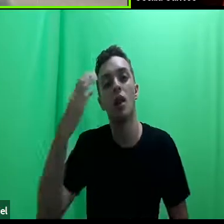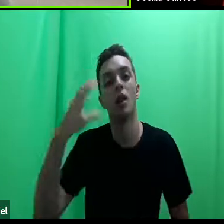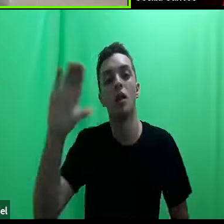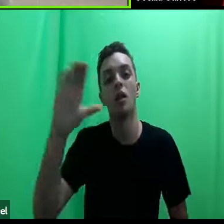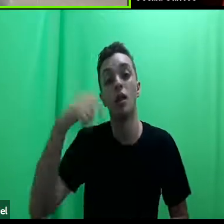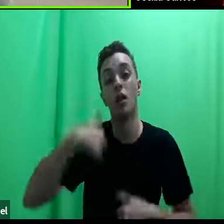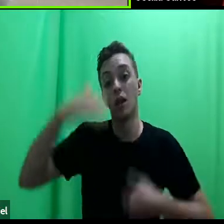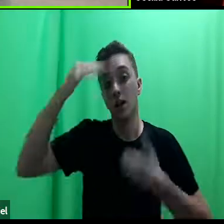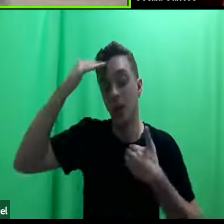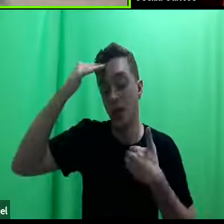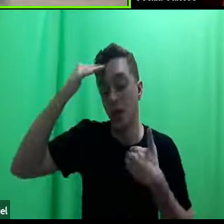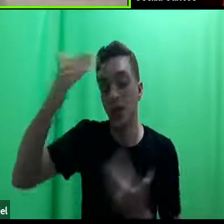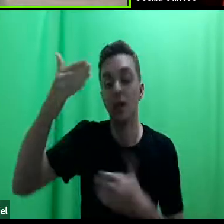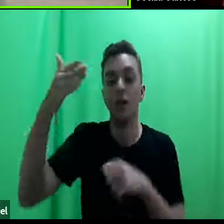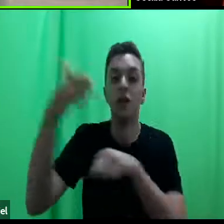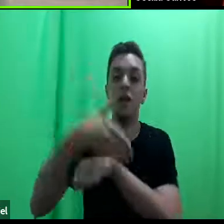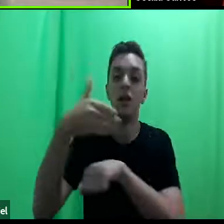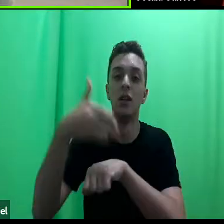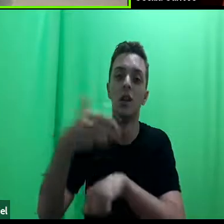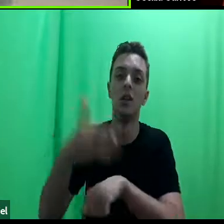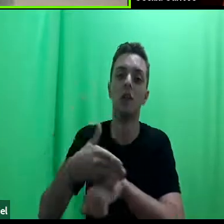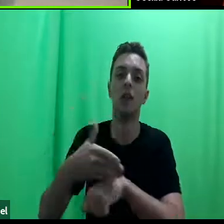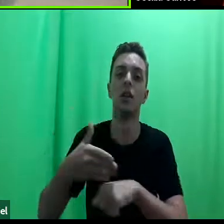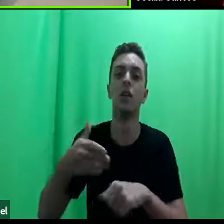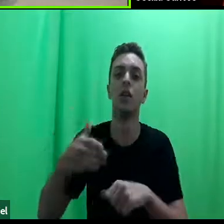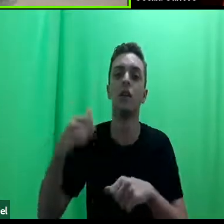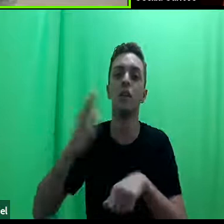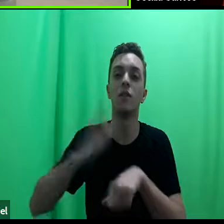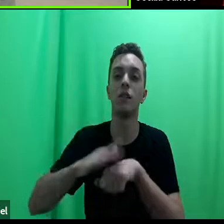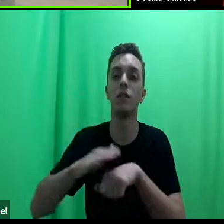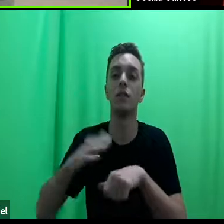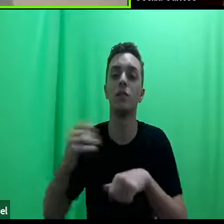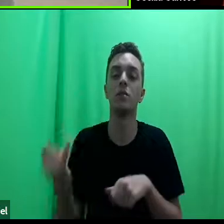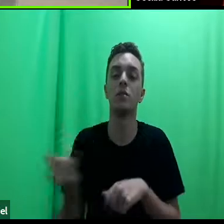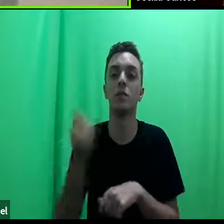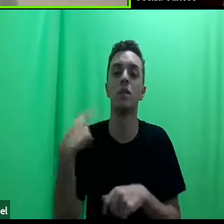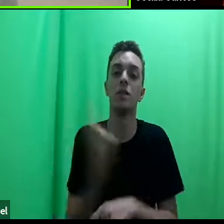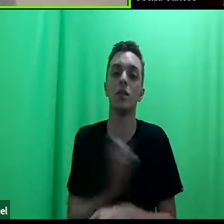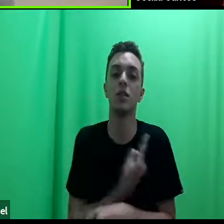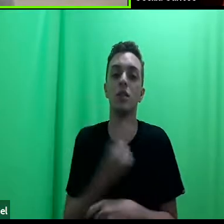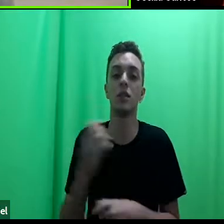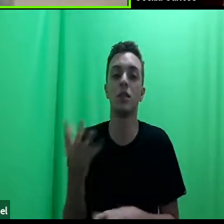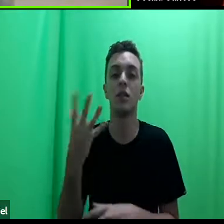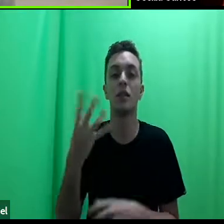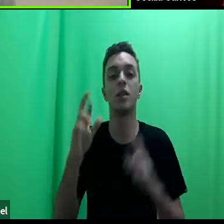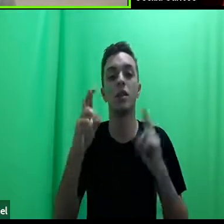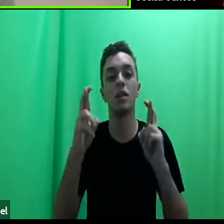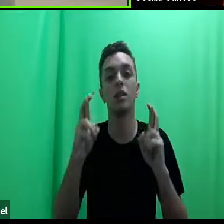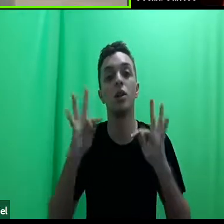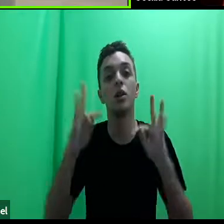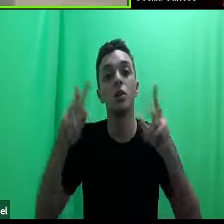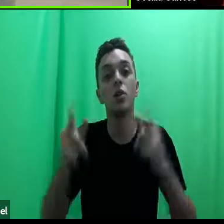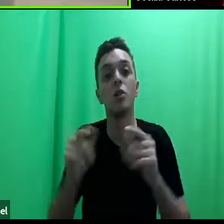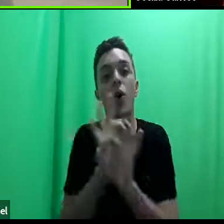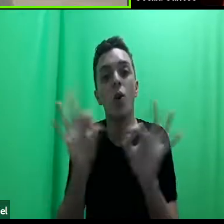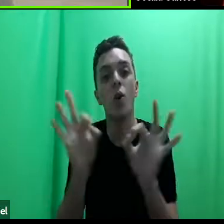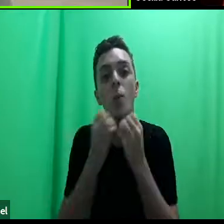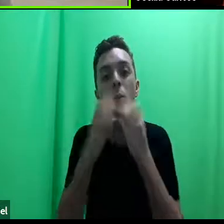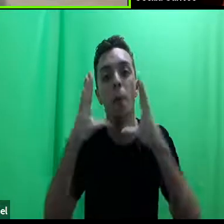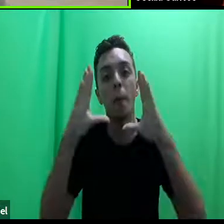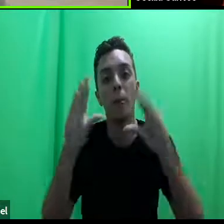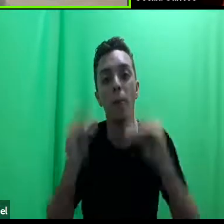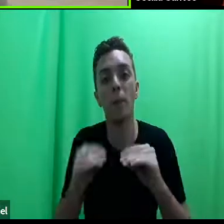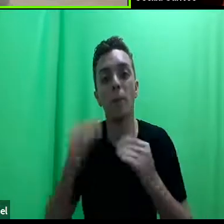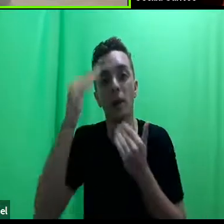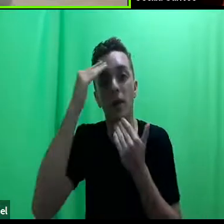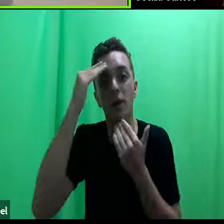demais professora sua participação, fazer parte dessa trajetória desse nosso evento, desejo a todos e todas uma ótima noite, agradeço